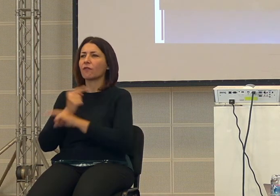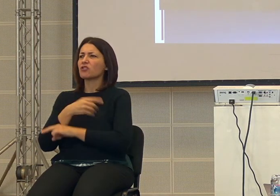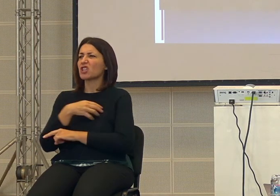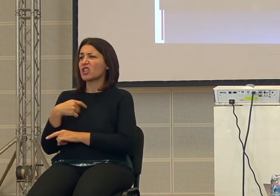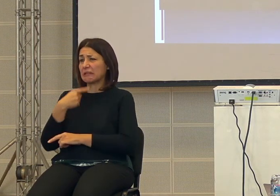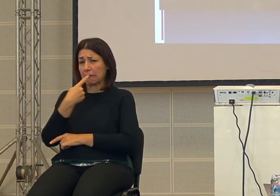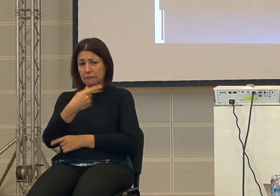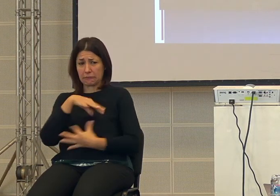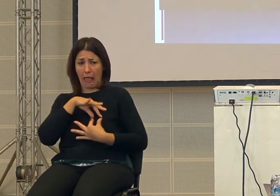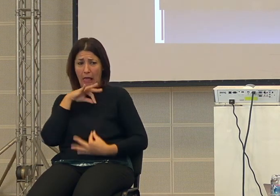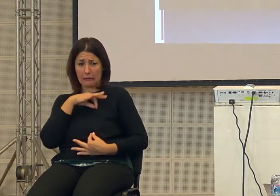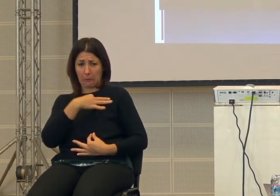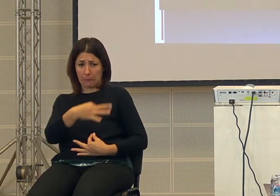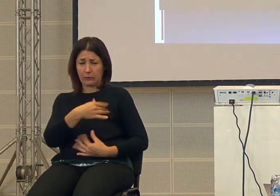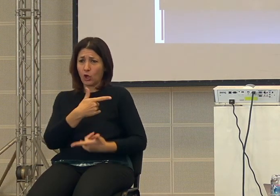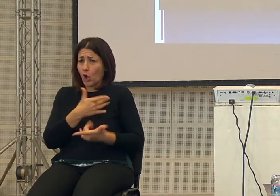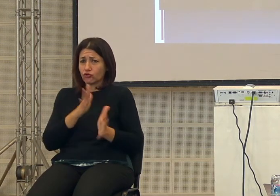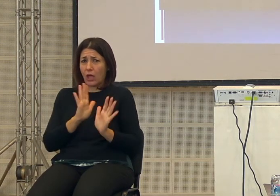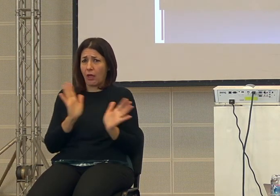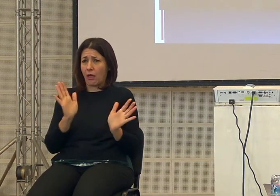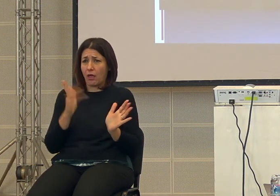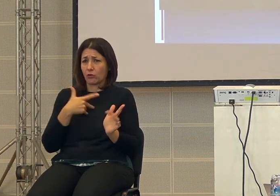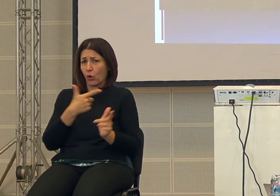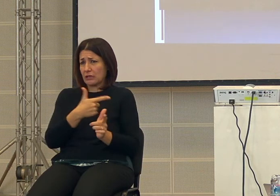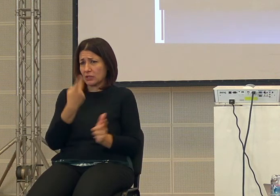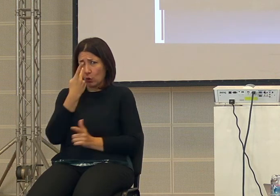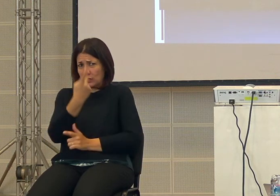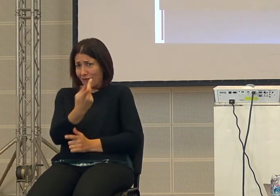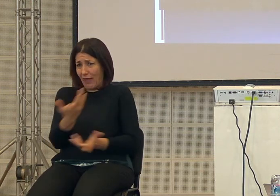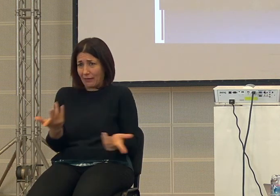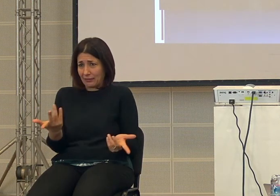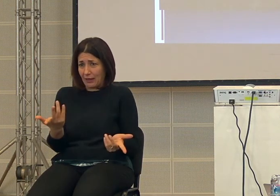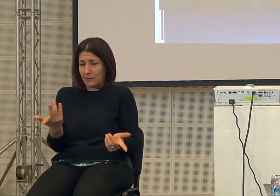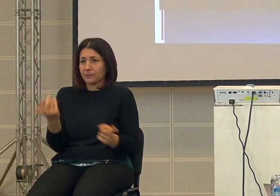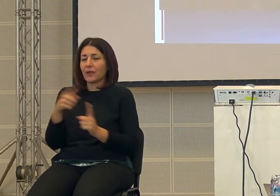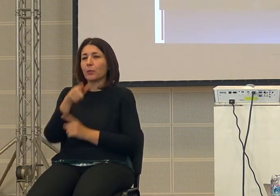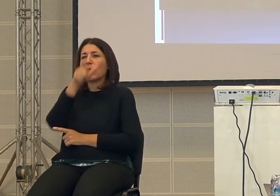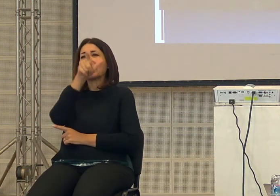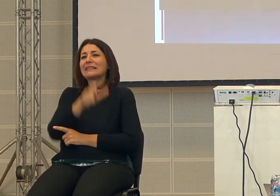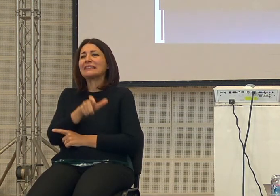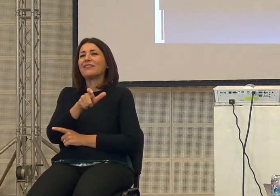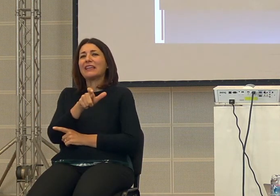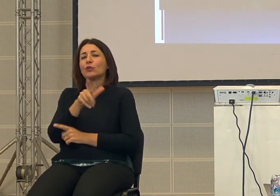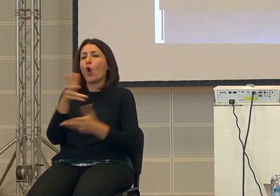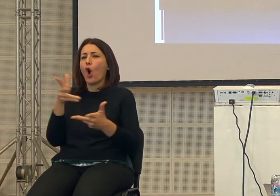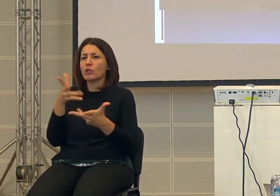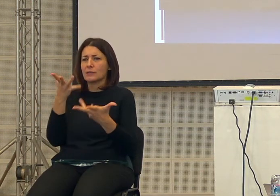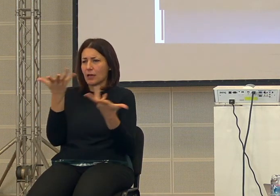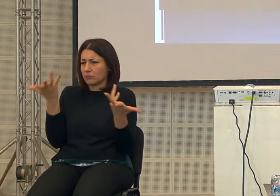non c'è nemmeno questo cioè l'anima non si vede e poi l'individuo in realtà è un insieme di